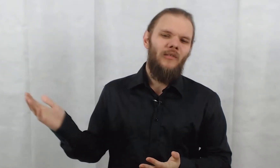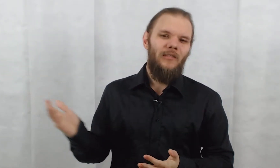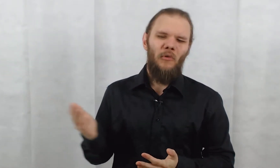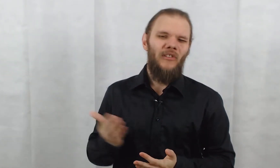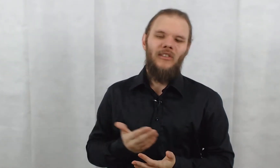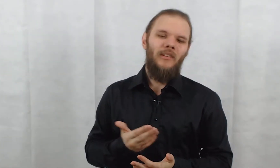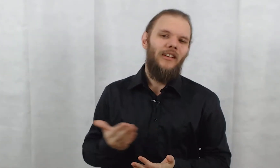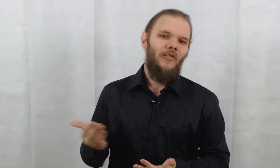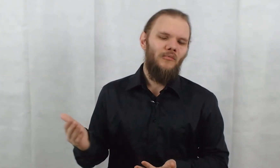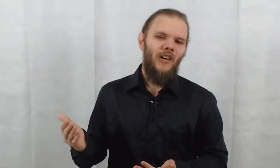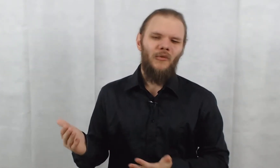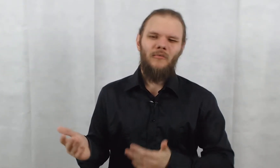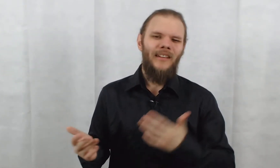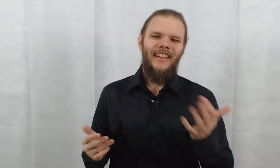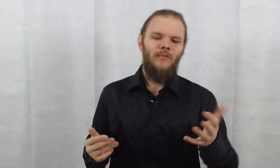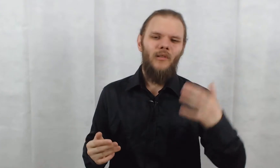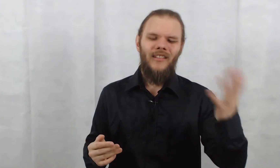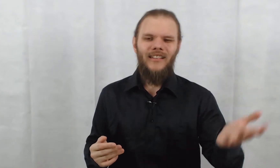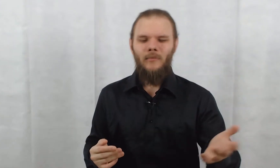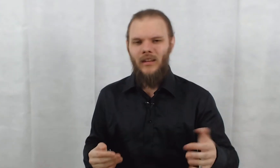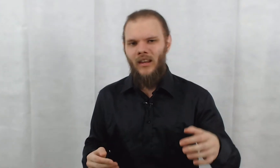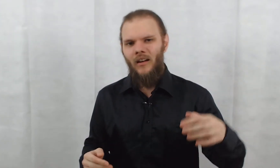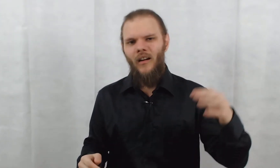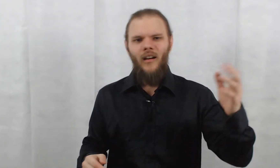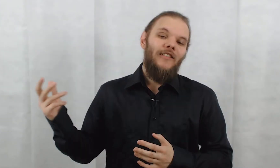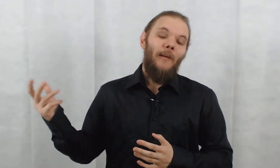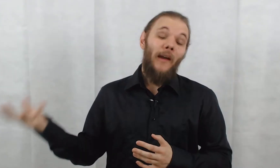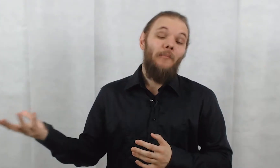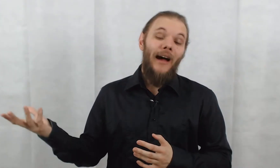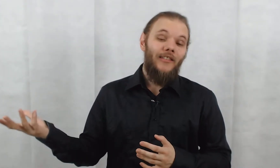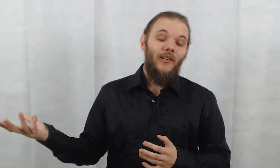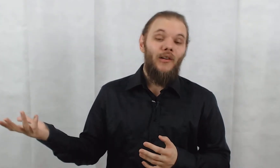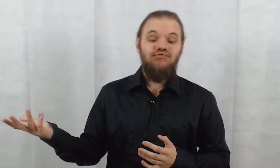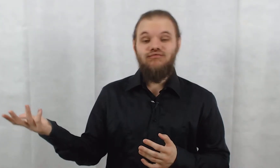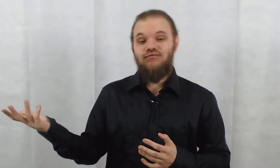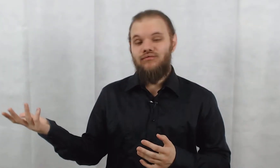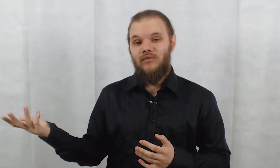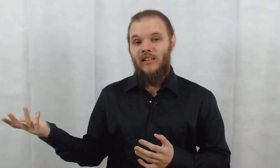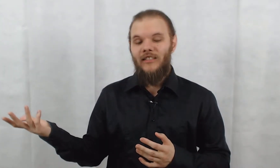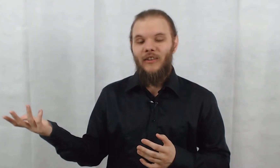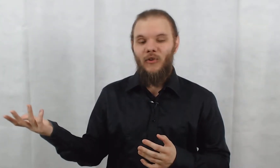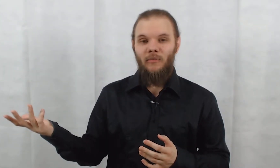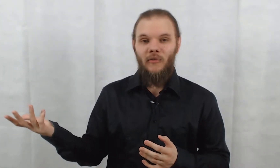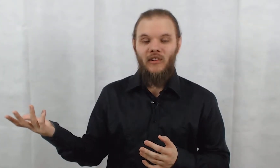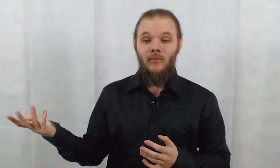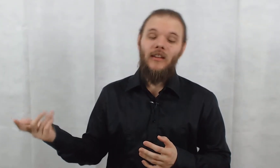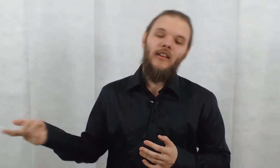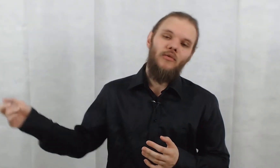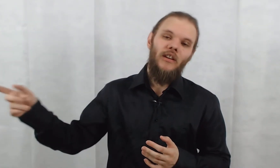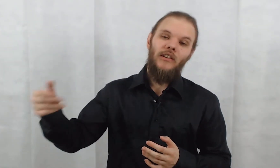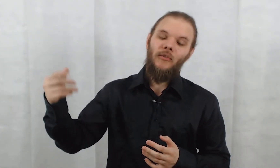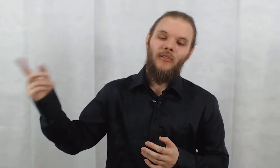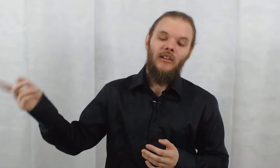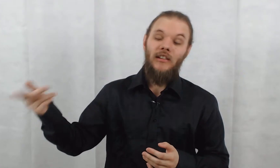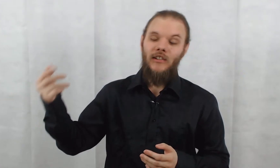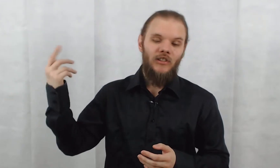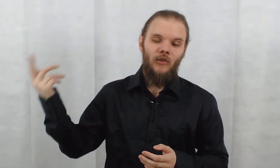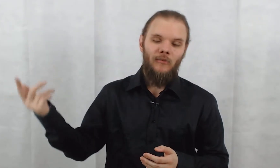honnêtement, c'est ce qui m'intéresse le moins. Donc, Matt Cable et sa mère. Après, Matt, inintéressant possible. Il y la journaliste aussi, la liste, je l complètement